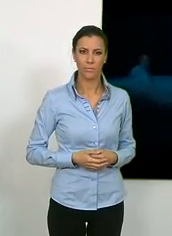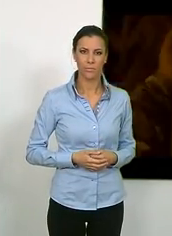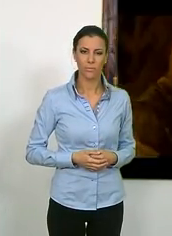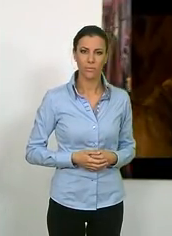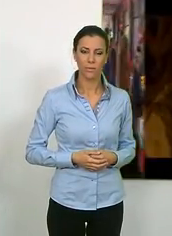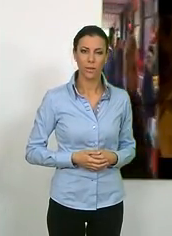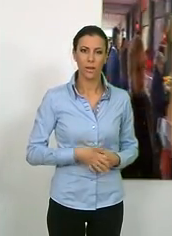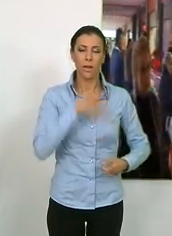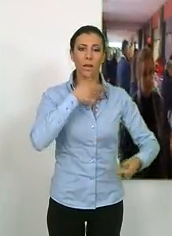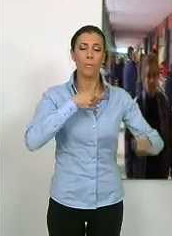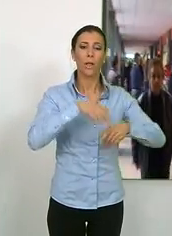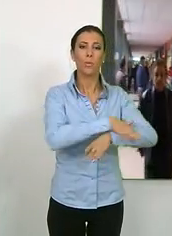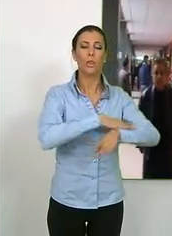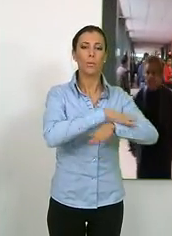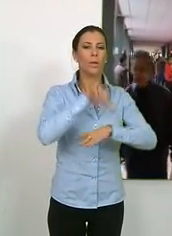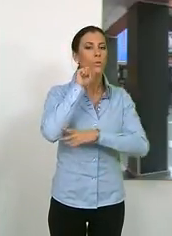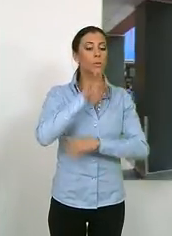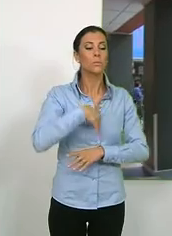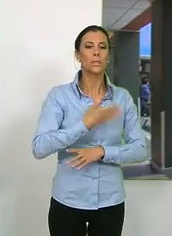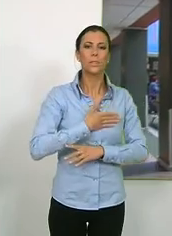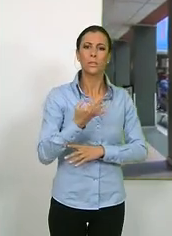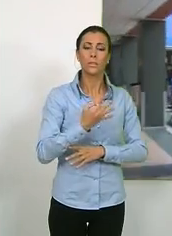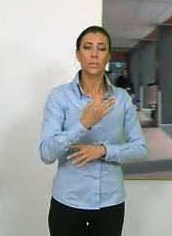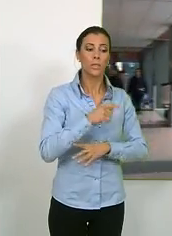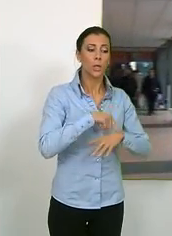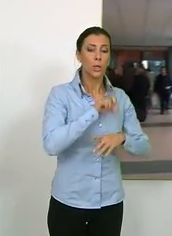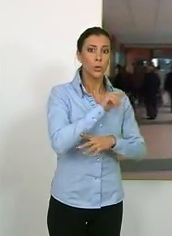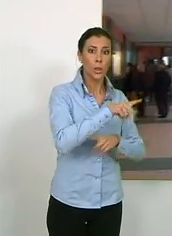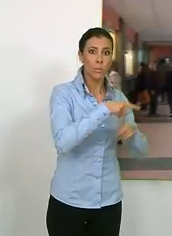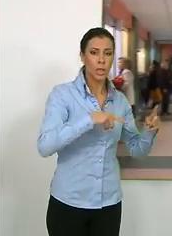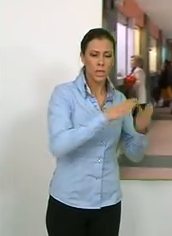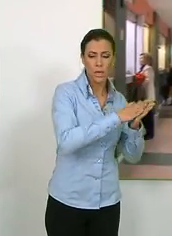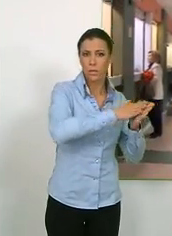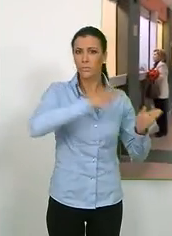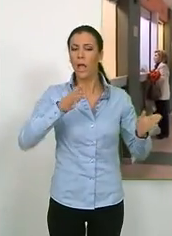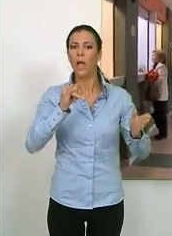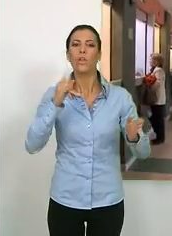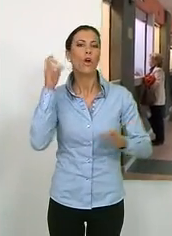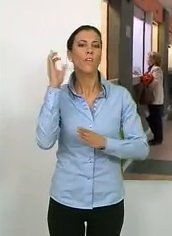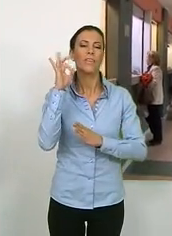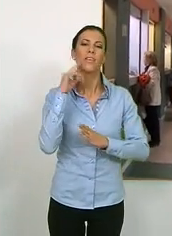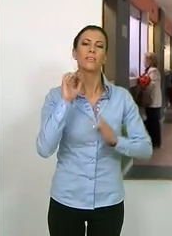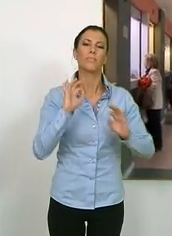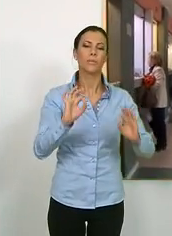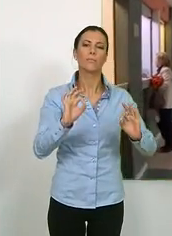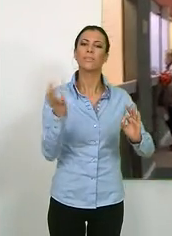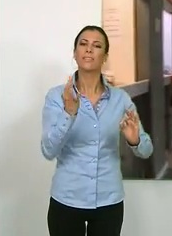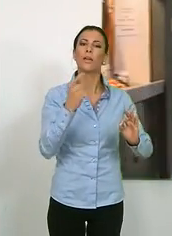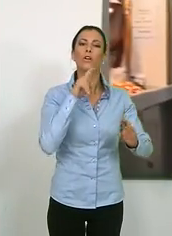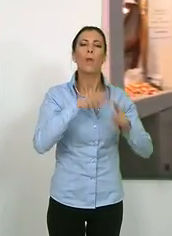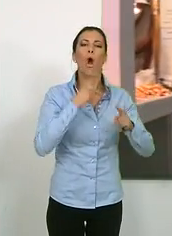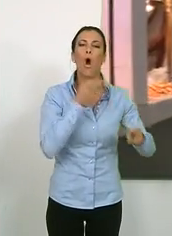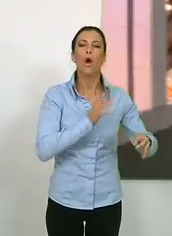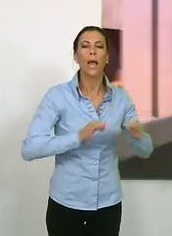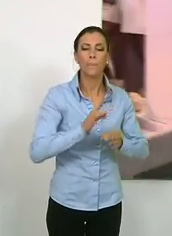El mercado municipal de Motrilá cogerá mañana desde las 12 y media una conferencia sobre los organitas.